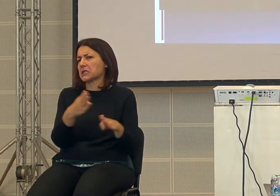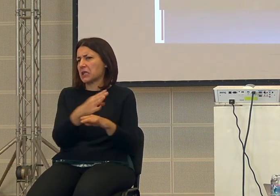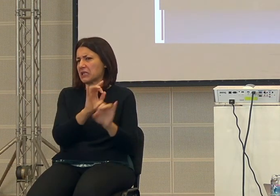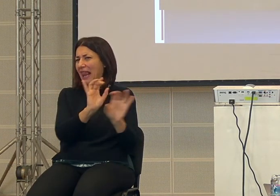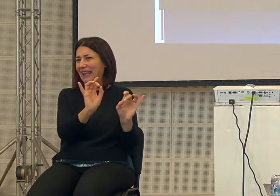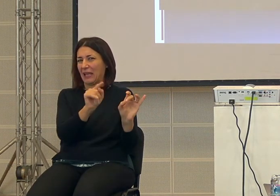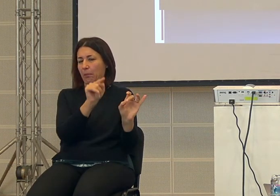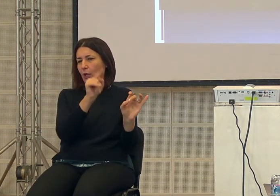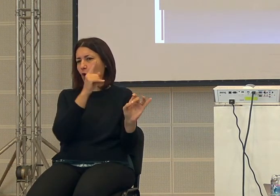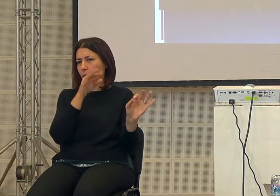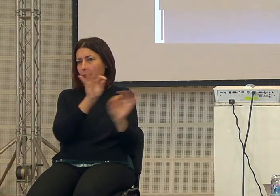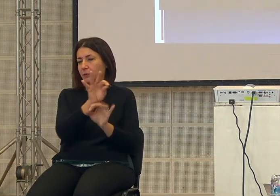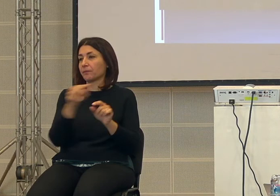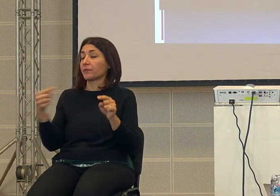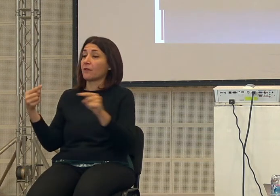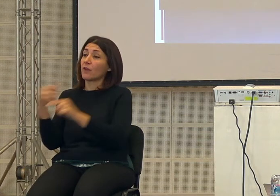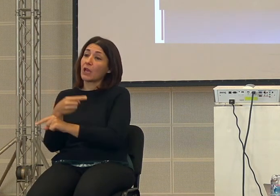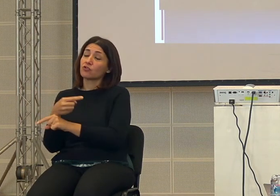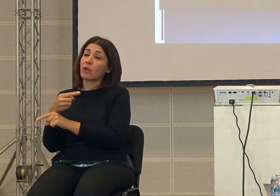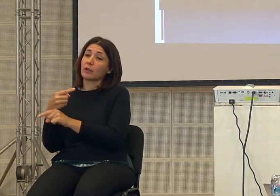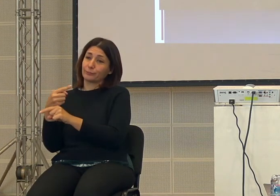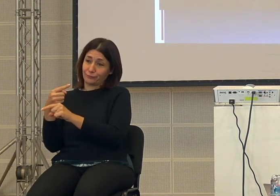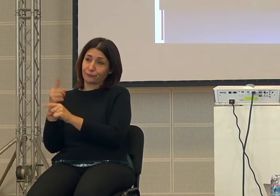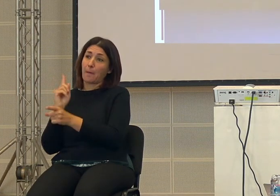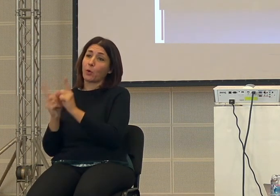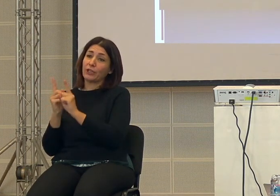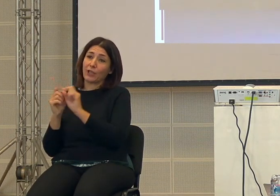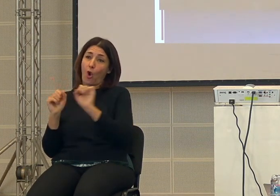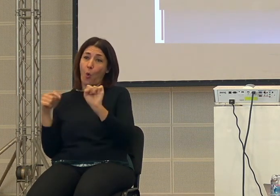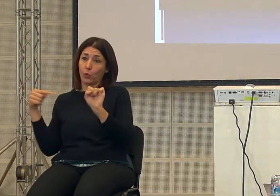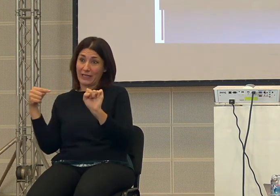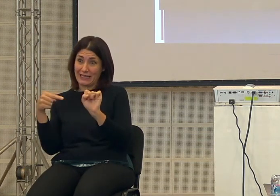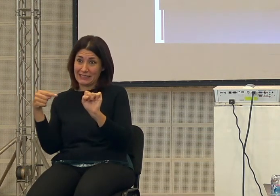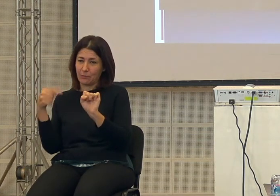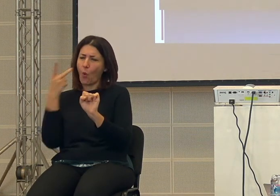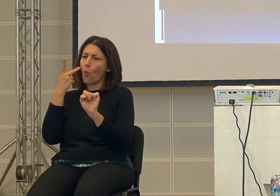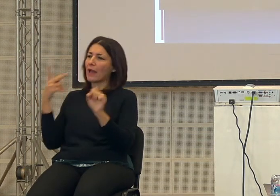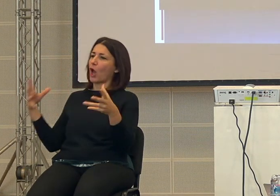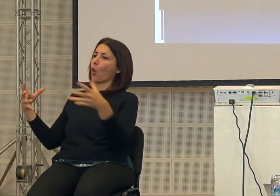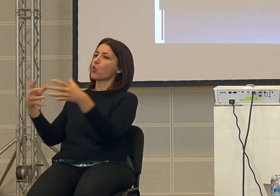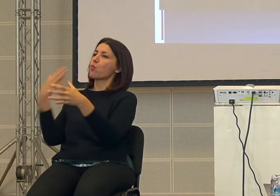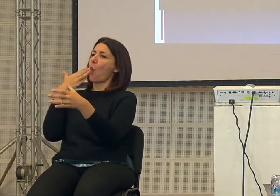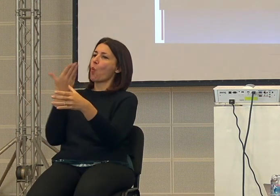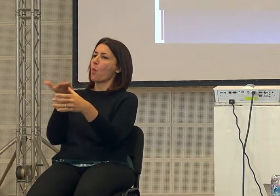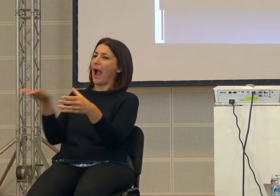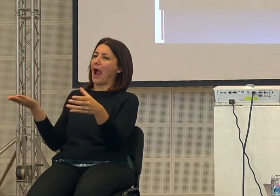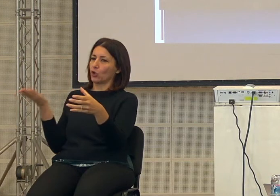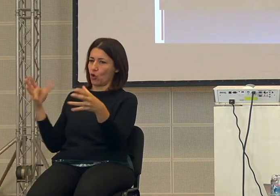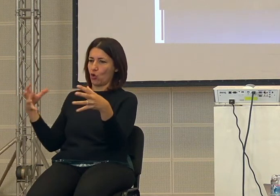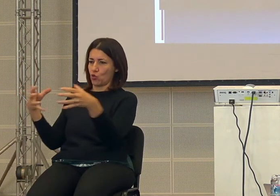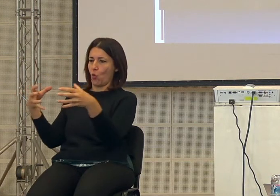è l'accento sull'individuo mentre nel comunismo è più sulla specie cioè sulla specie umana cioè la specie umana e